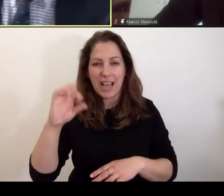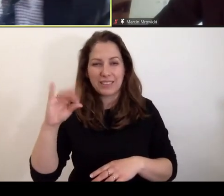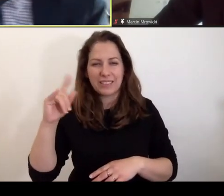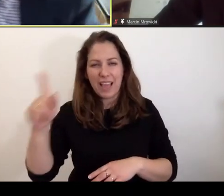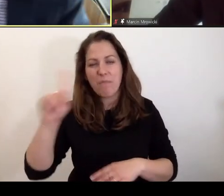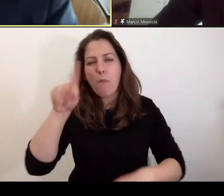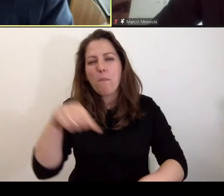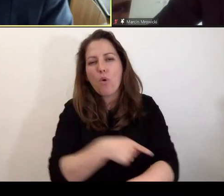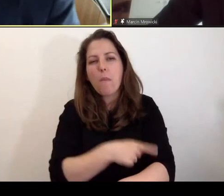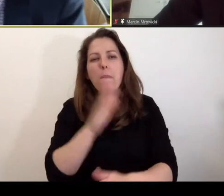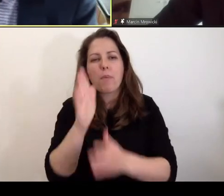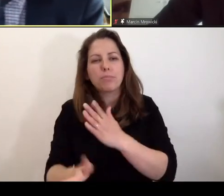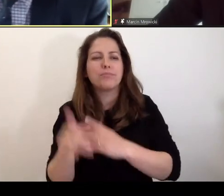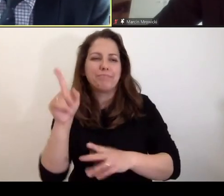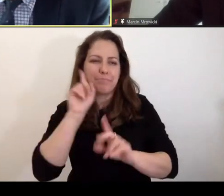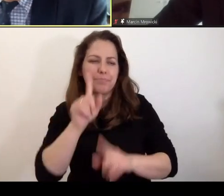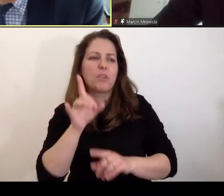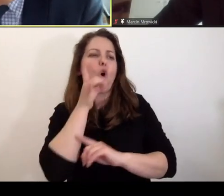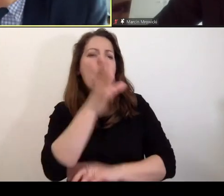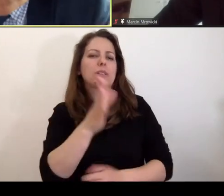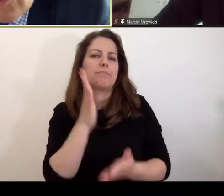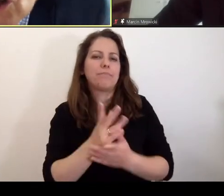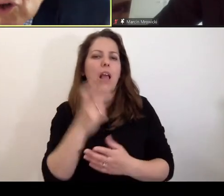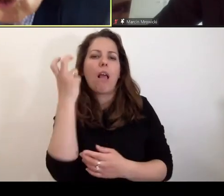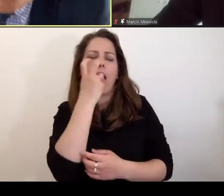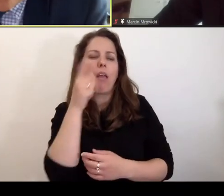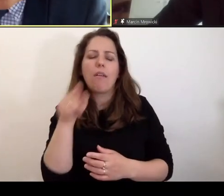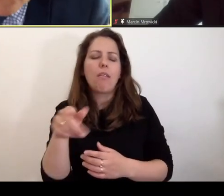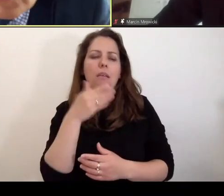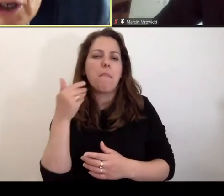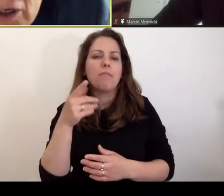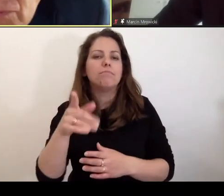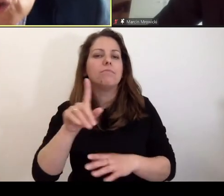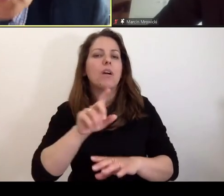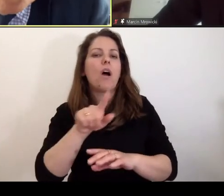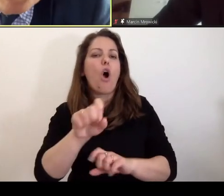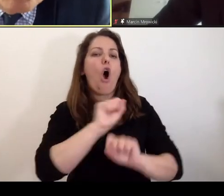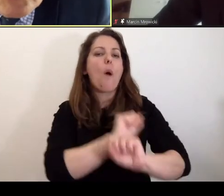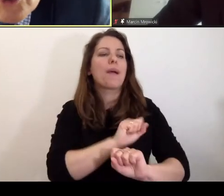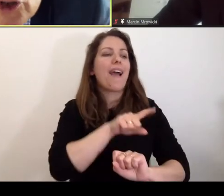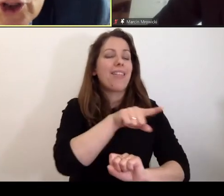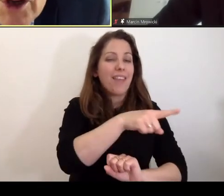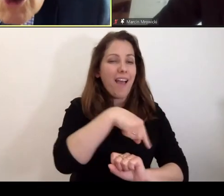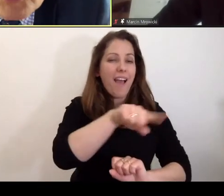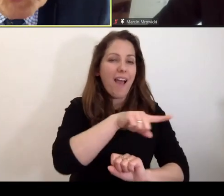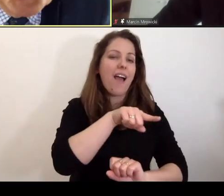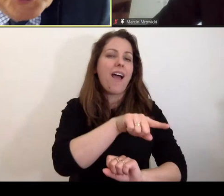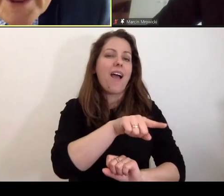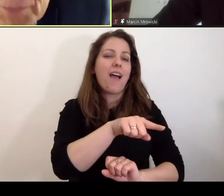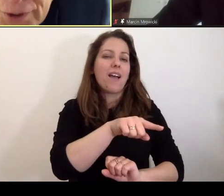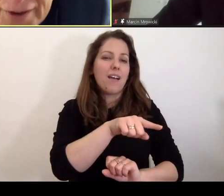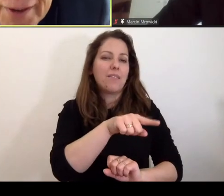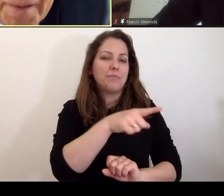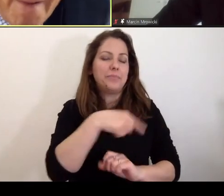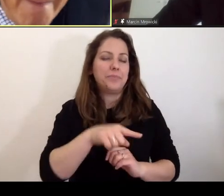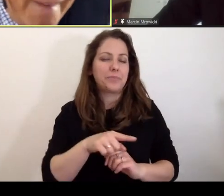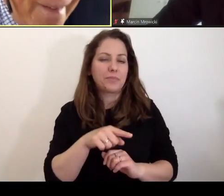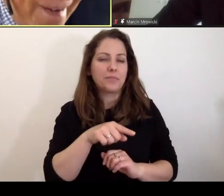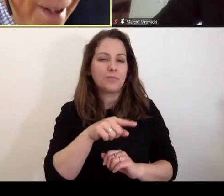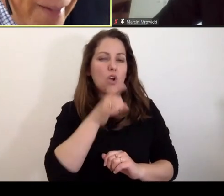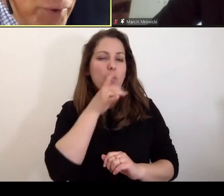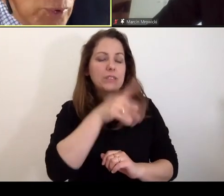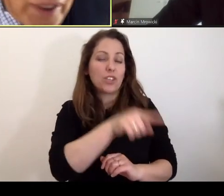prostu rzecznikiem oskarżenia i nie interesuje go. Od obrony oskarżonego w uszykiwaniu okoliczności na jego koniec jest ktoś inny w procesie.